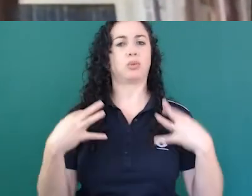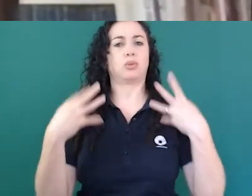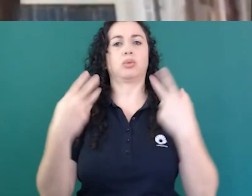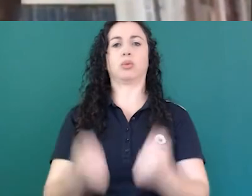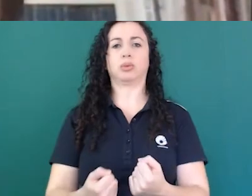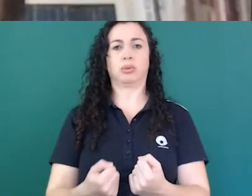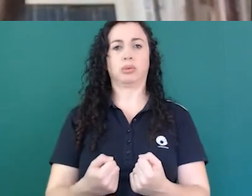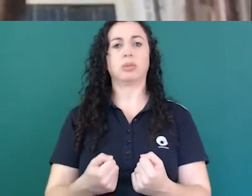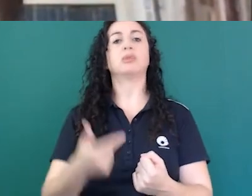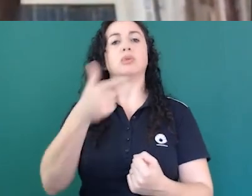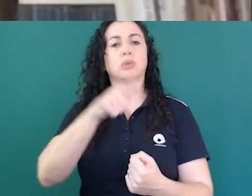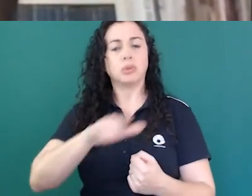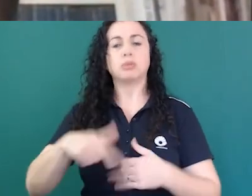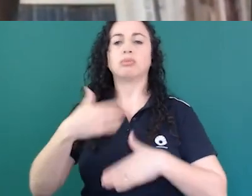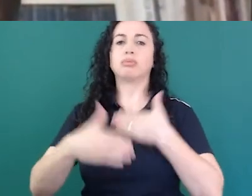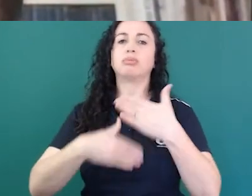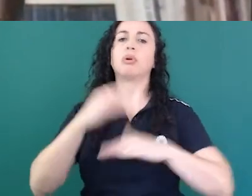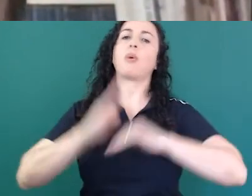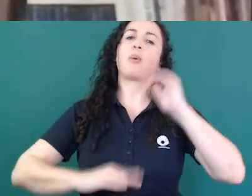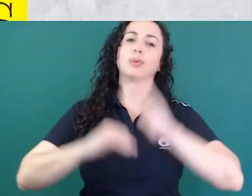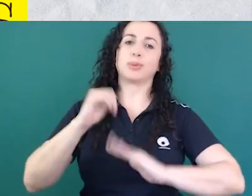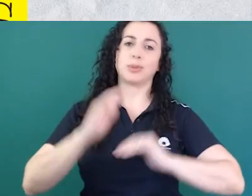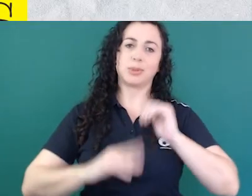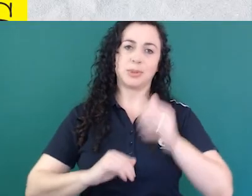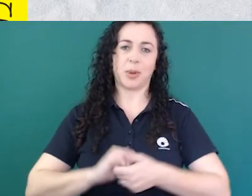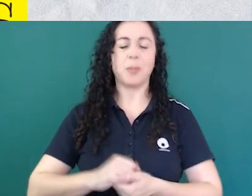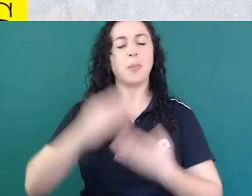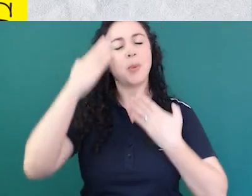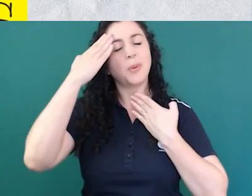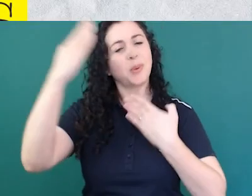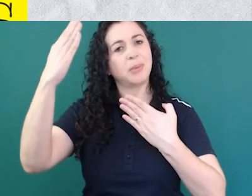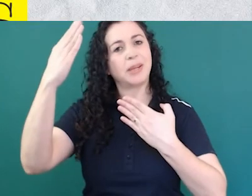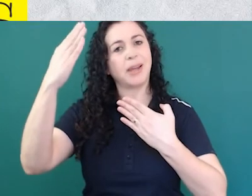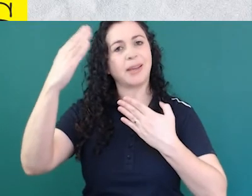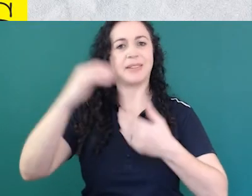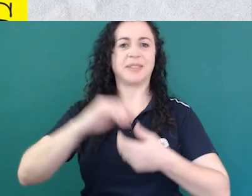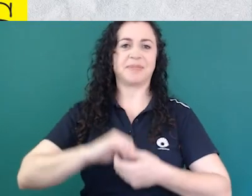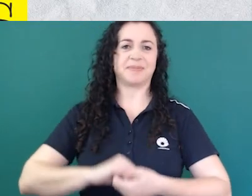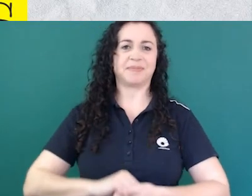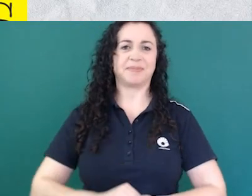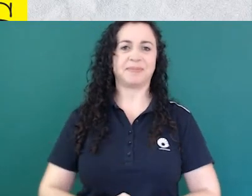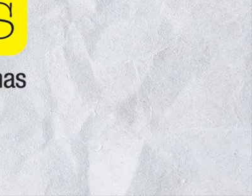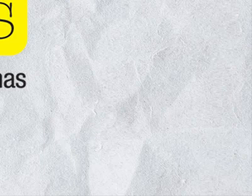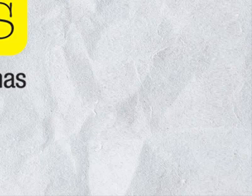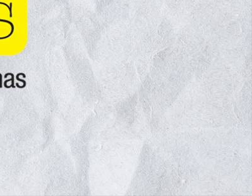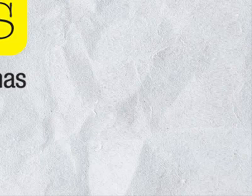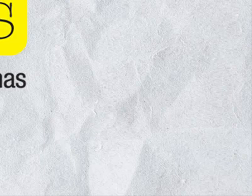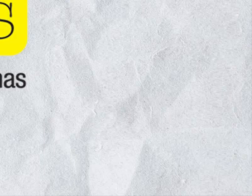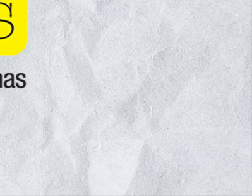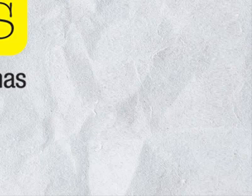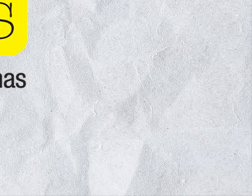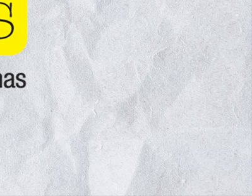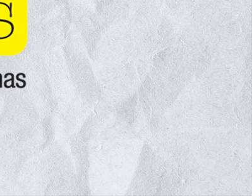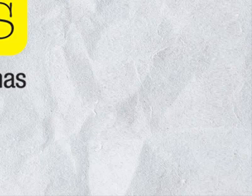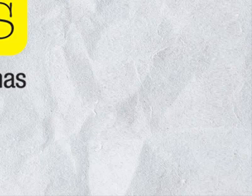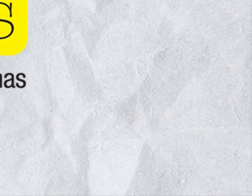construção muito obrigada e aí e aí Obrigado.